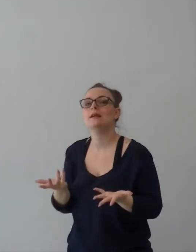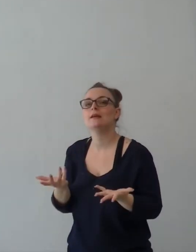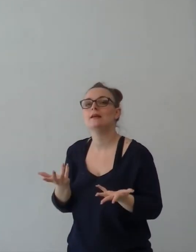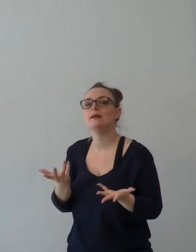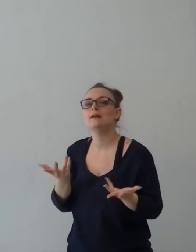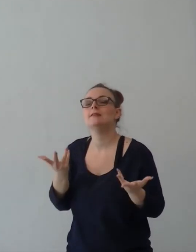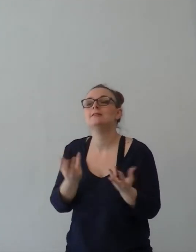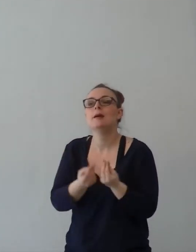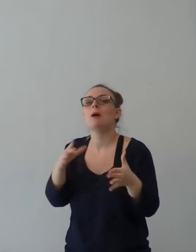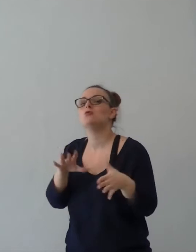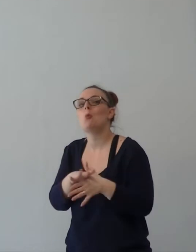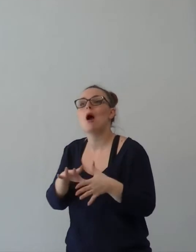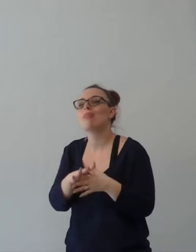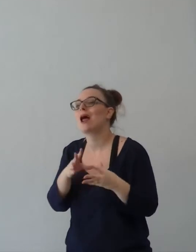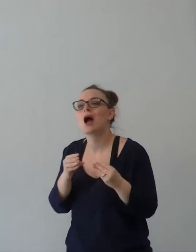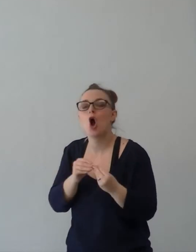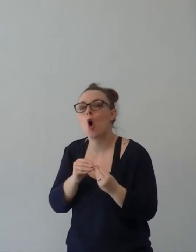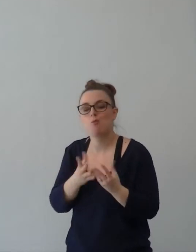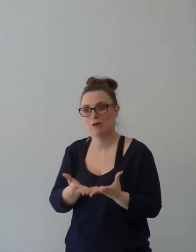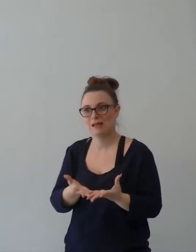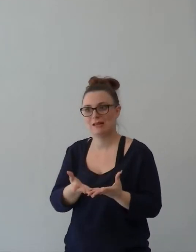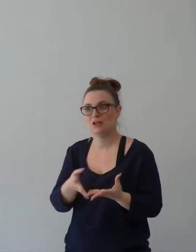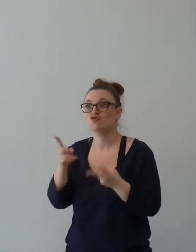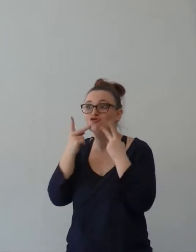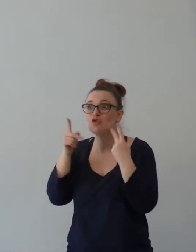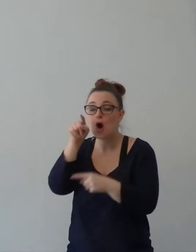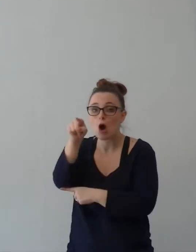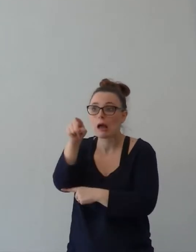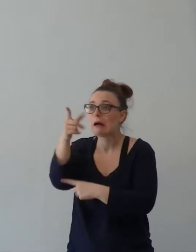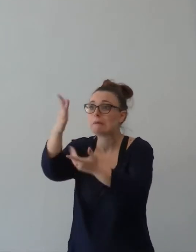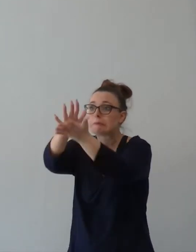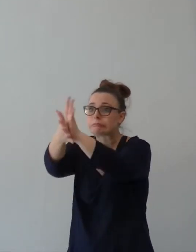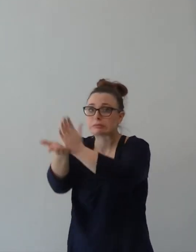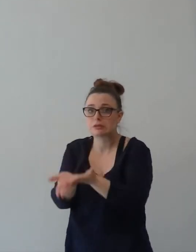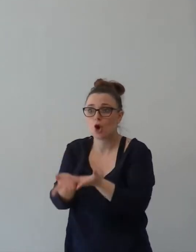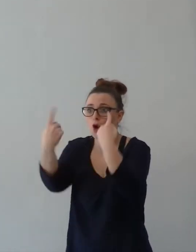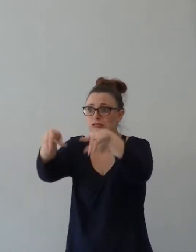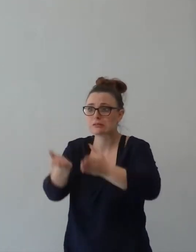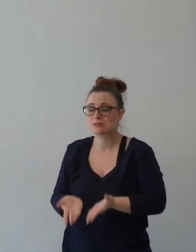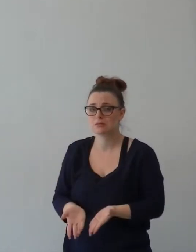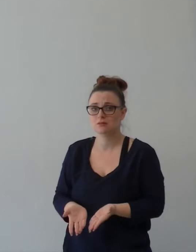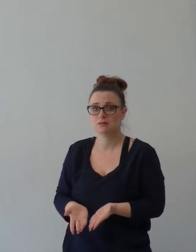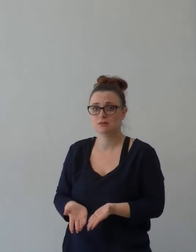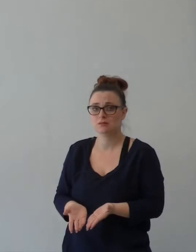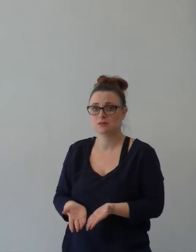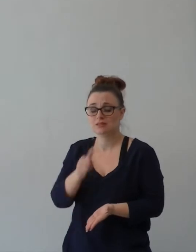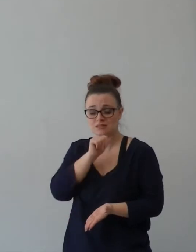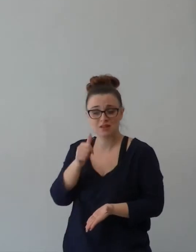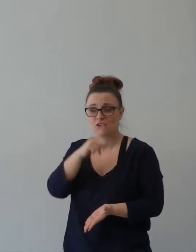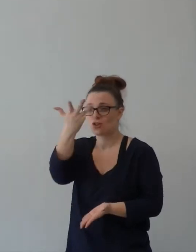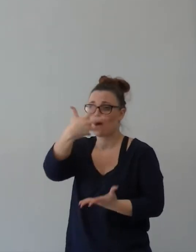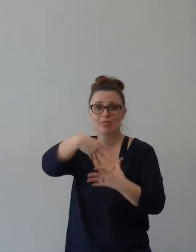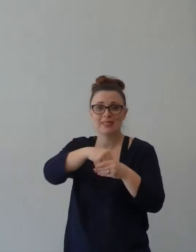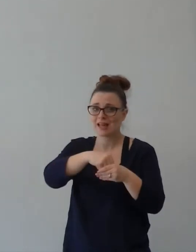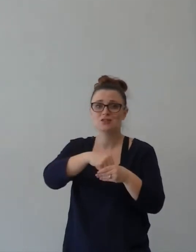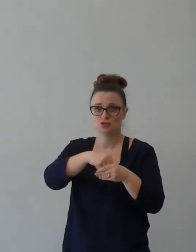stesso e stai indigendo la tua gioia, perché Cristo ha messo nel suo corpo la gioia e se tu non fai parte del corpo di Cristo